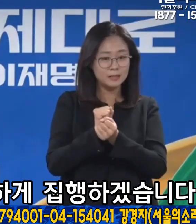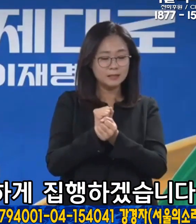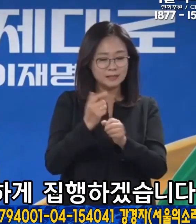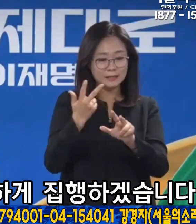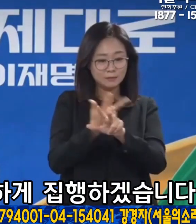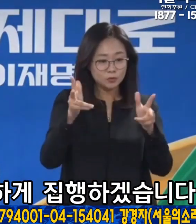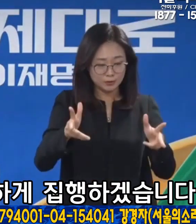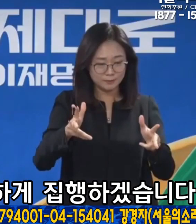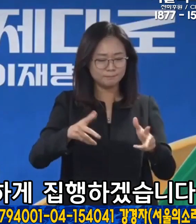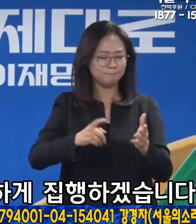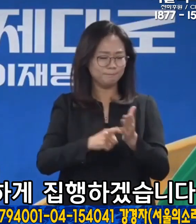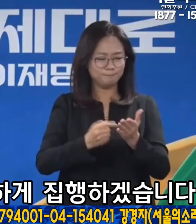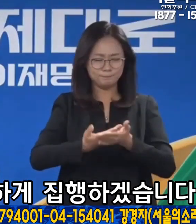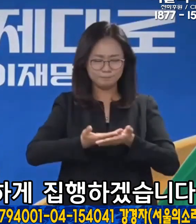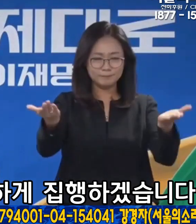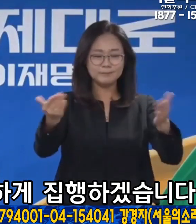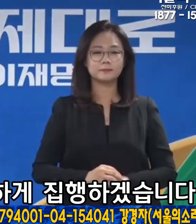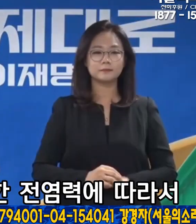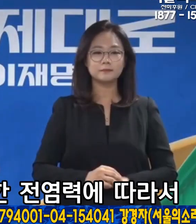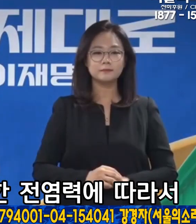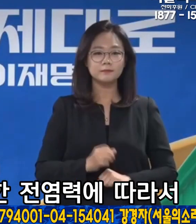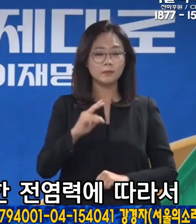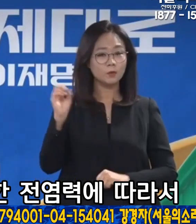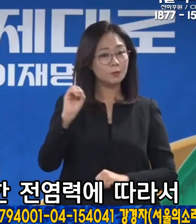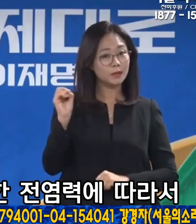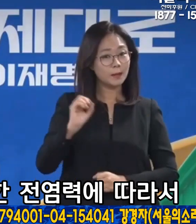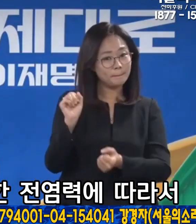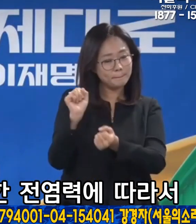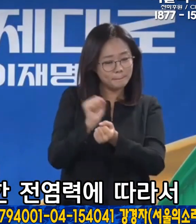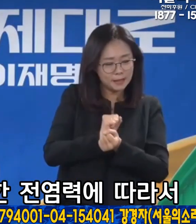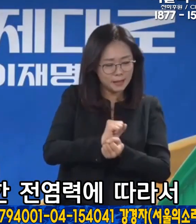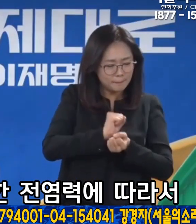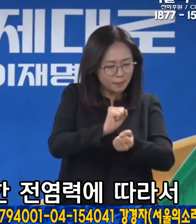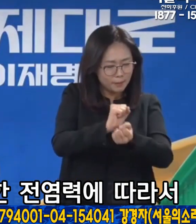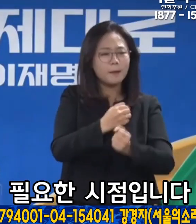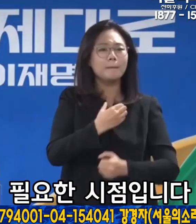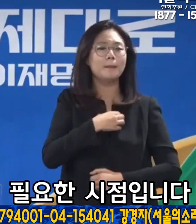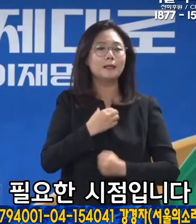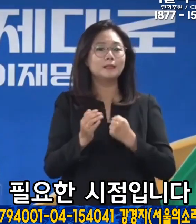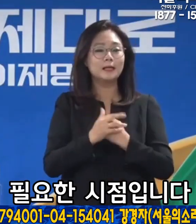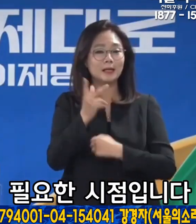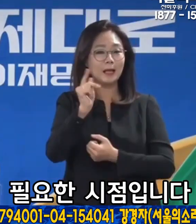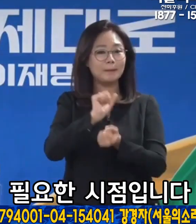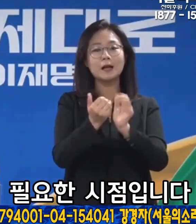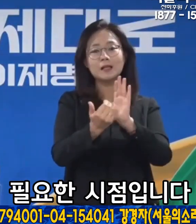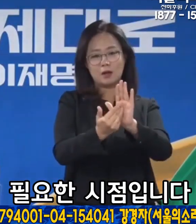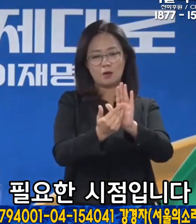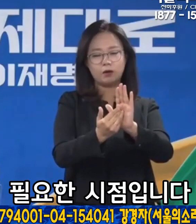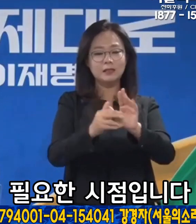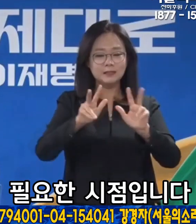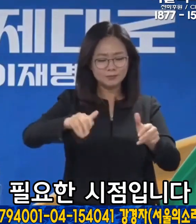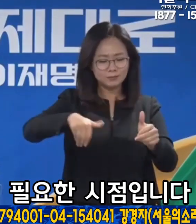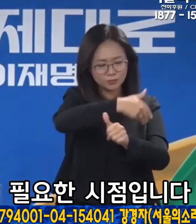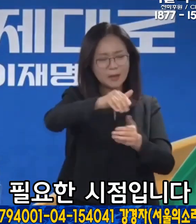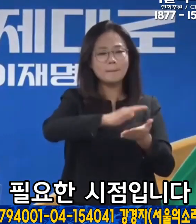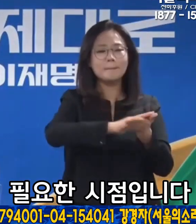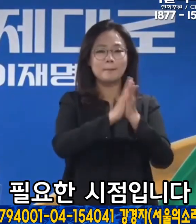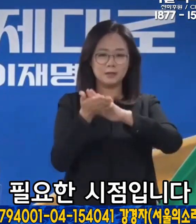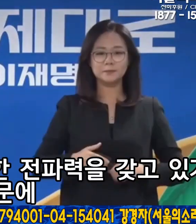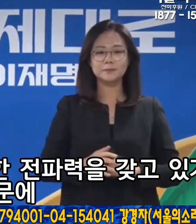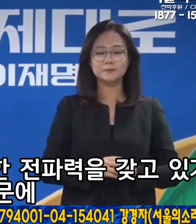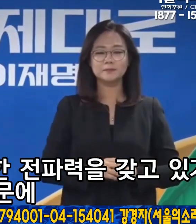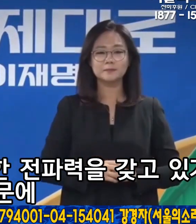신속하게 집행하겠습니다. 오미크론의 강력한 전염력에 따라서 K-방역의 대전환이 필요한